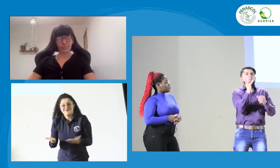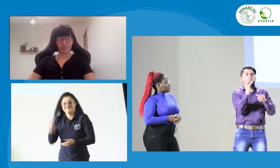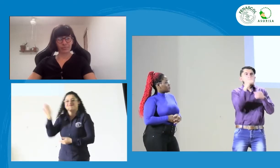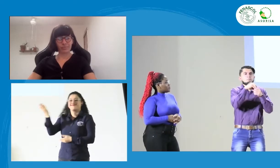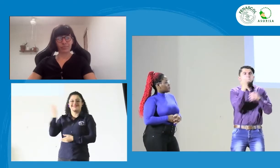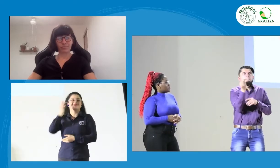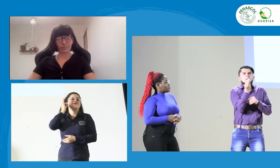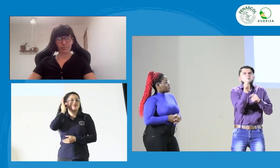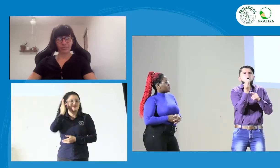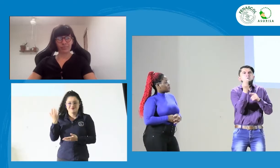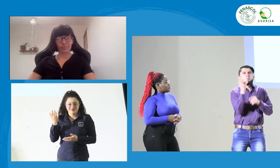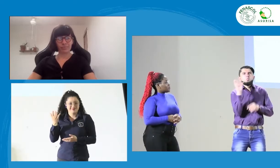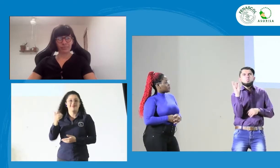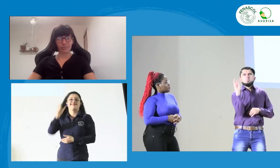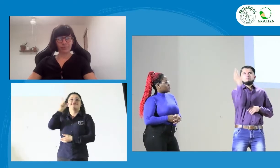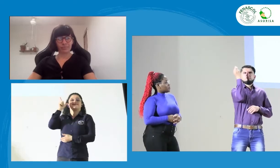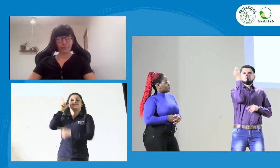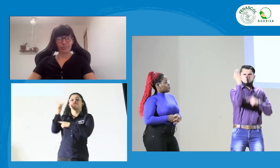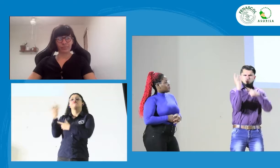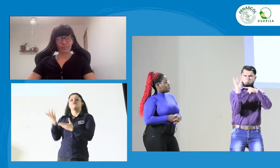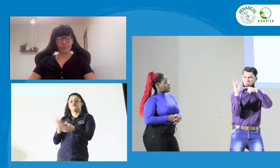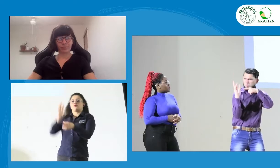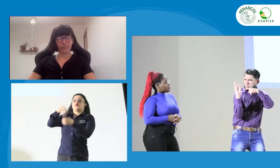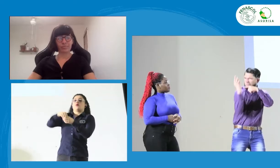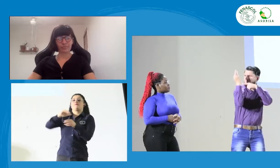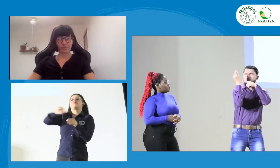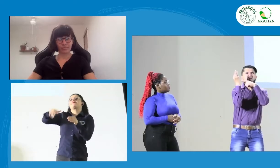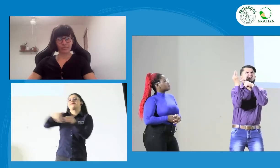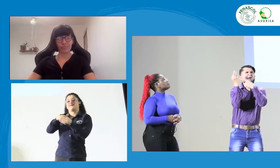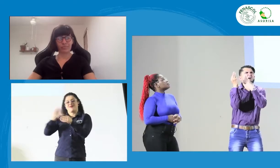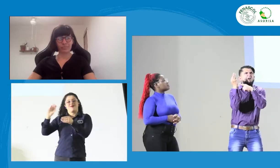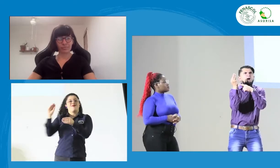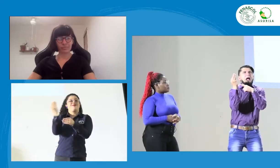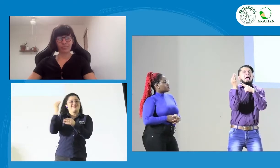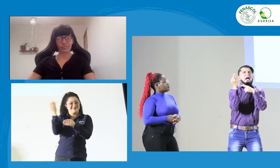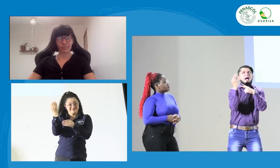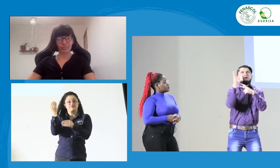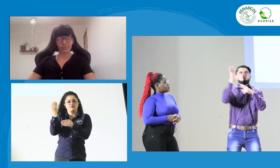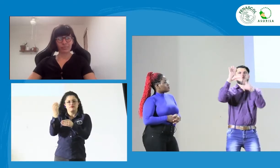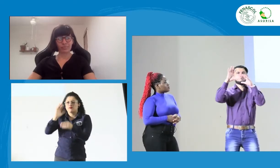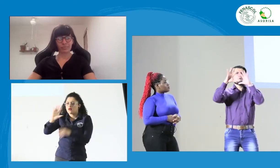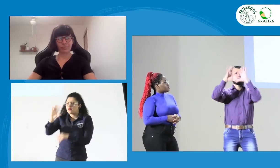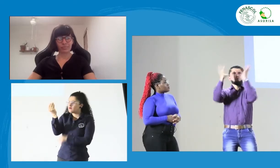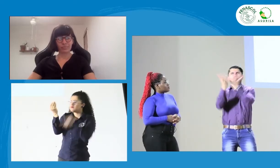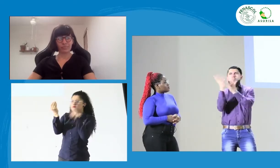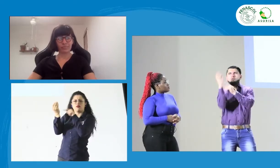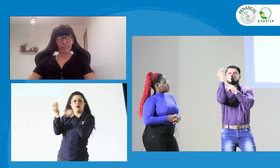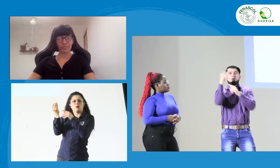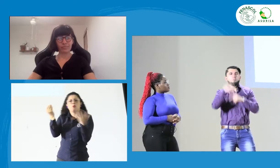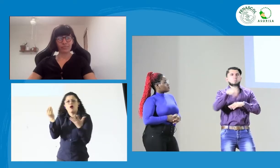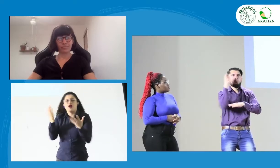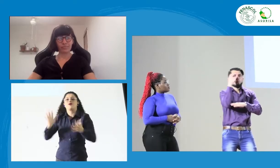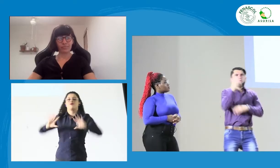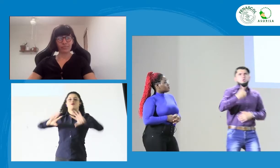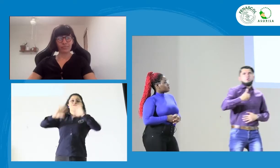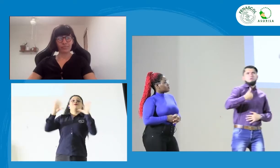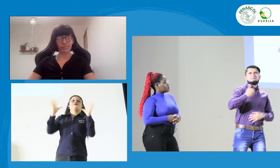incidencia desde la sección de jóvenes de la WFD. Esta es la seña, ¿no? Bueno, saben que existe la